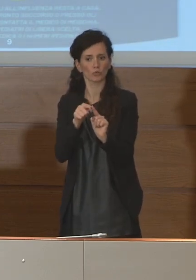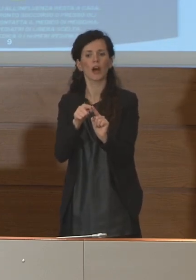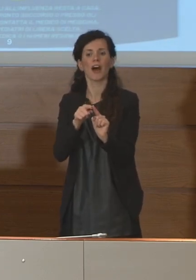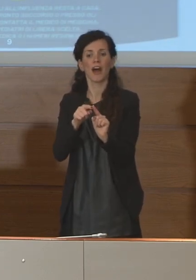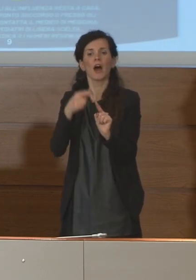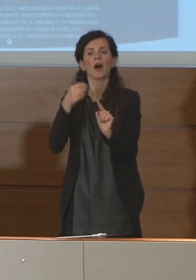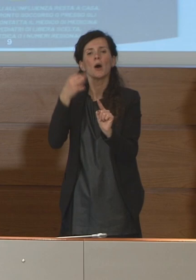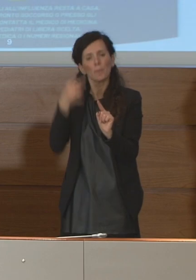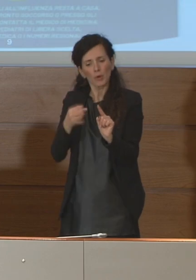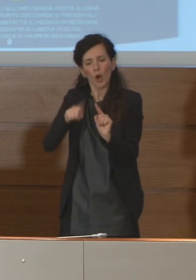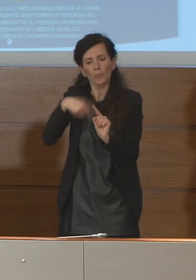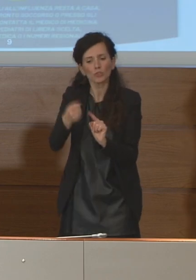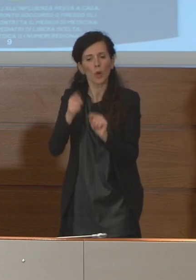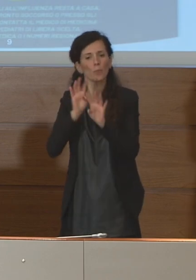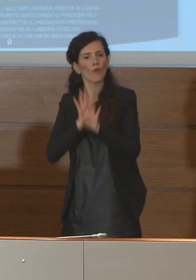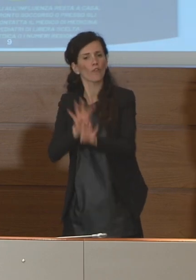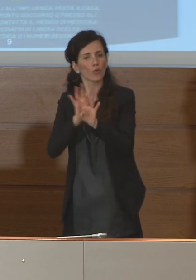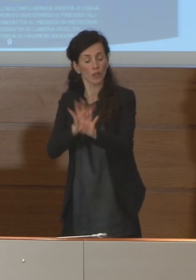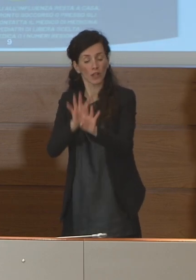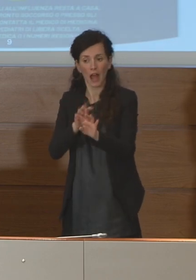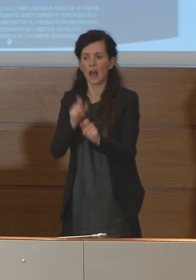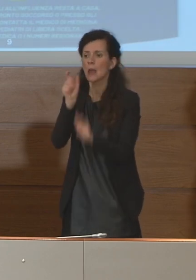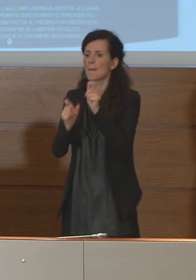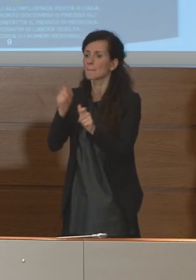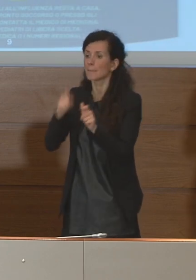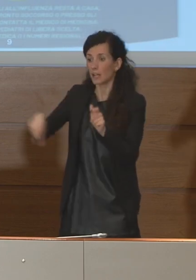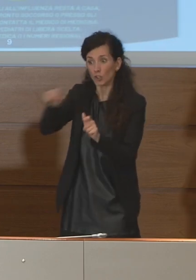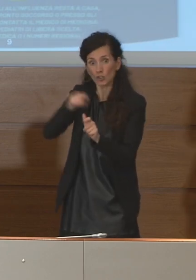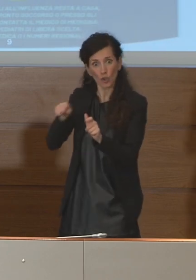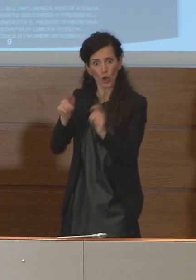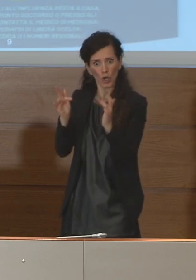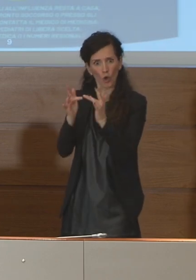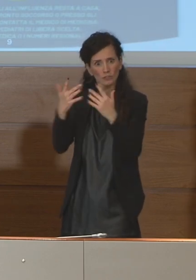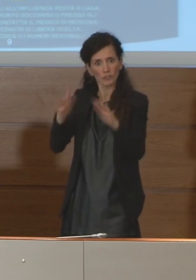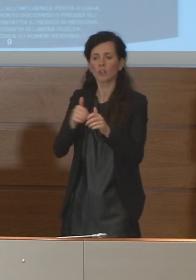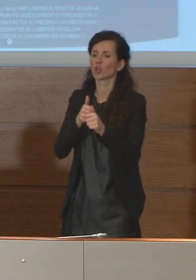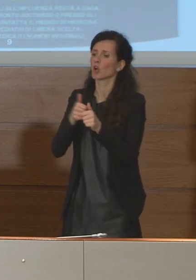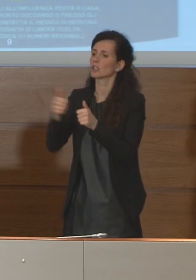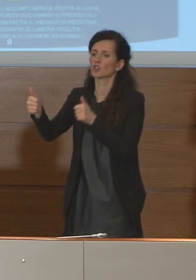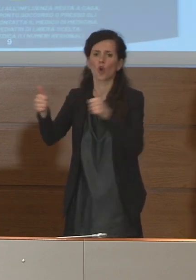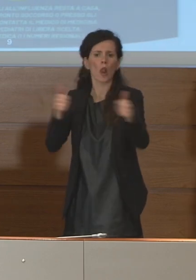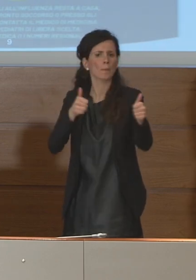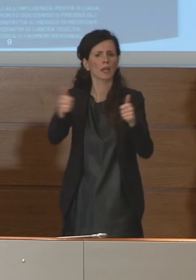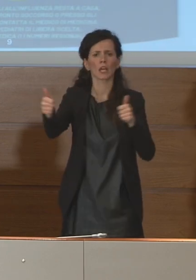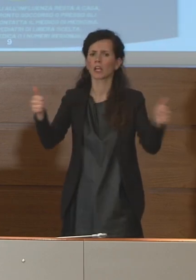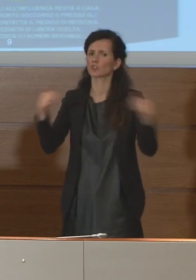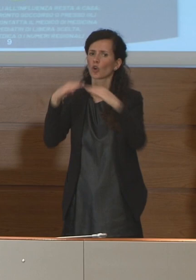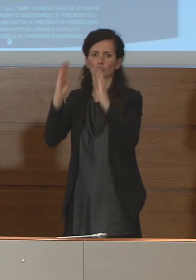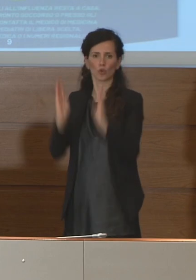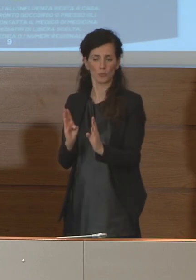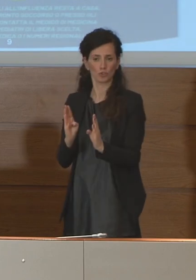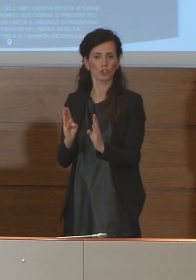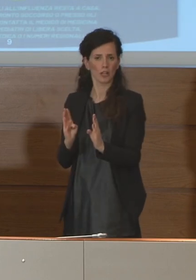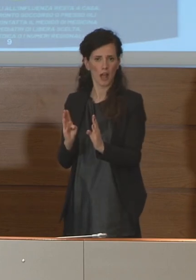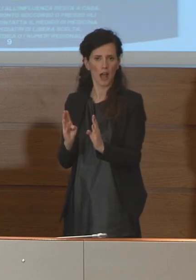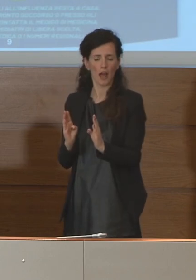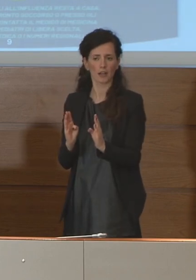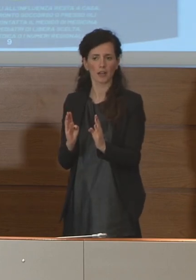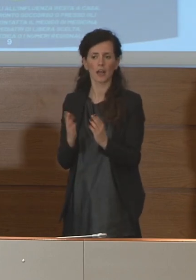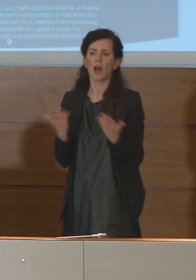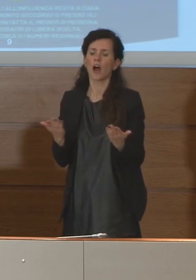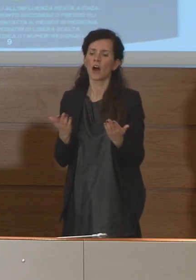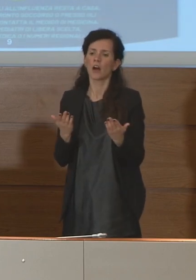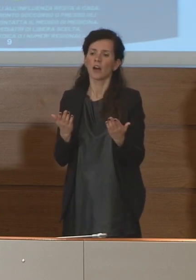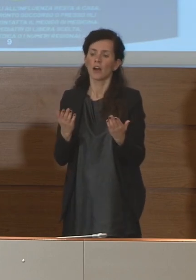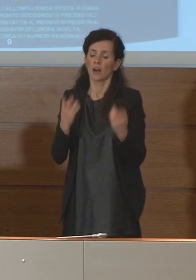funerale sono state messe in isolamento domiciliare quindi a titolo prudenziale non ci sono